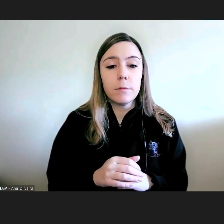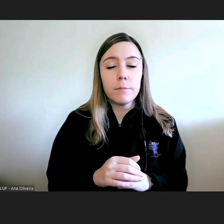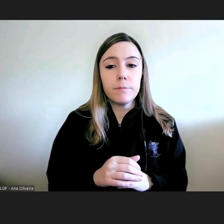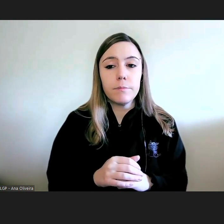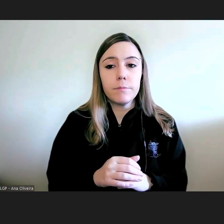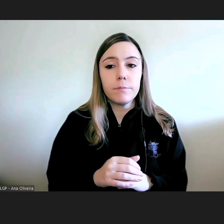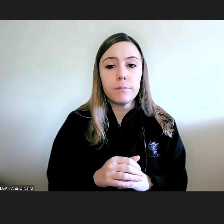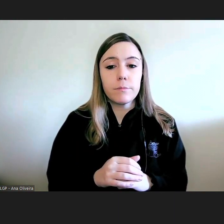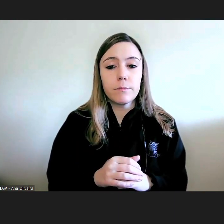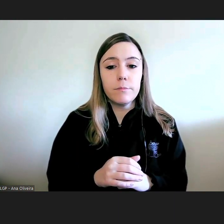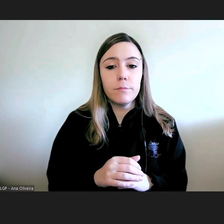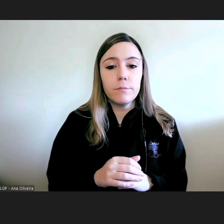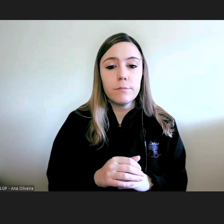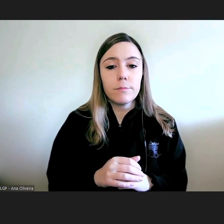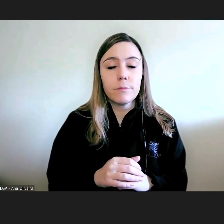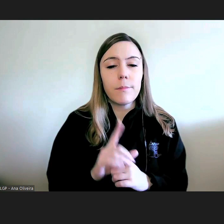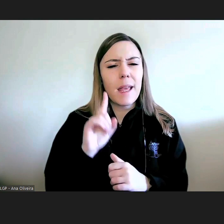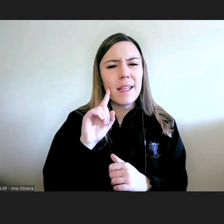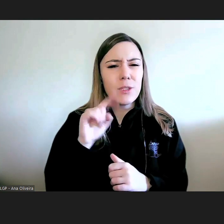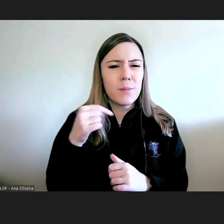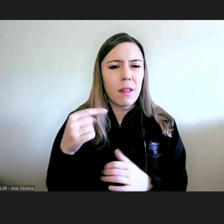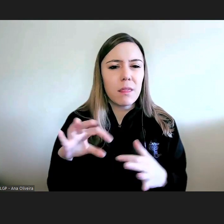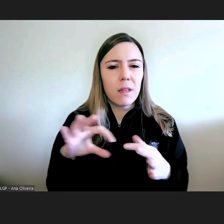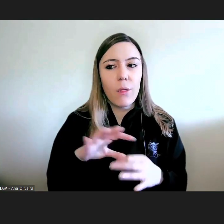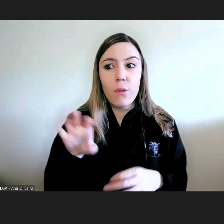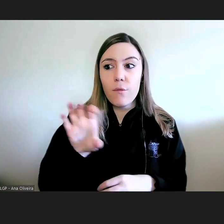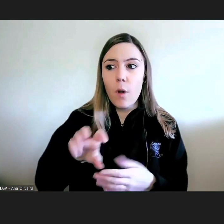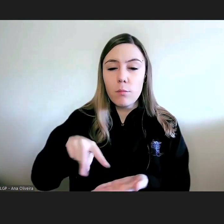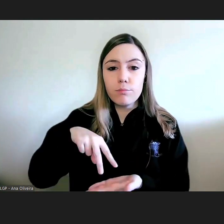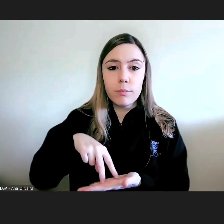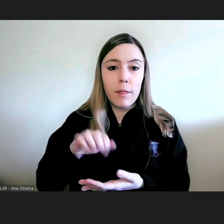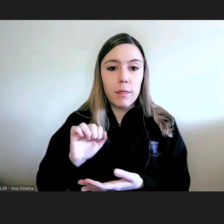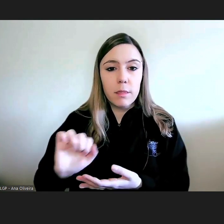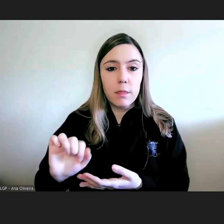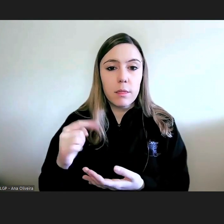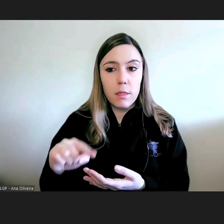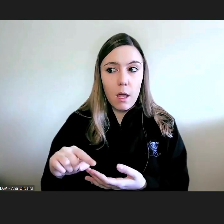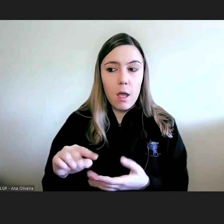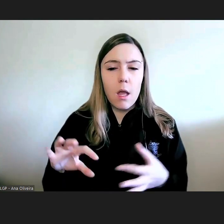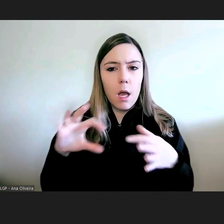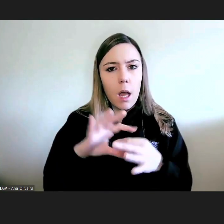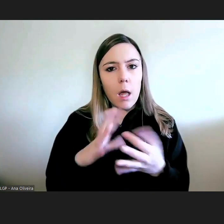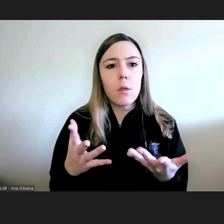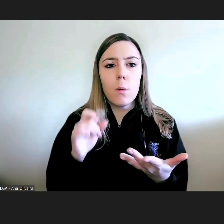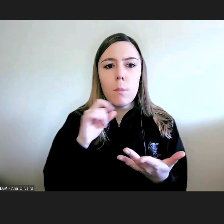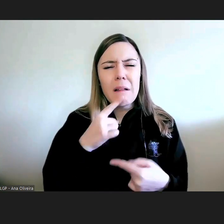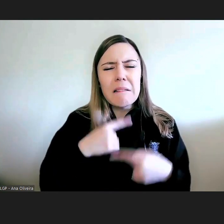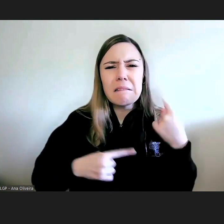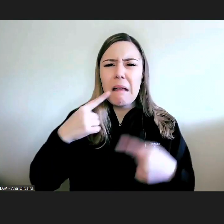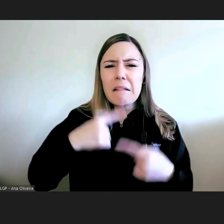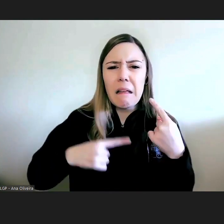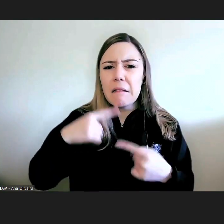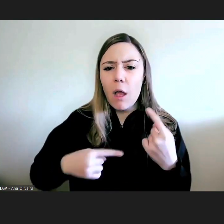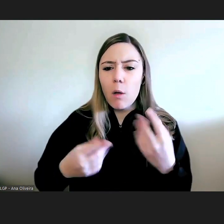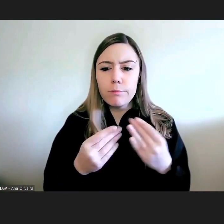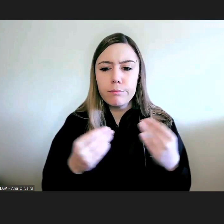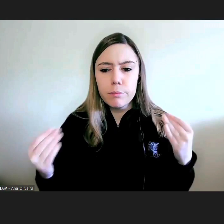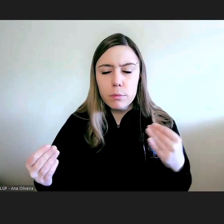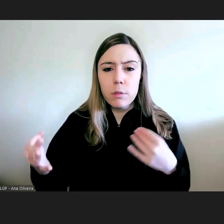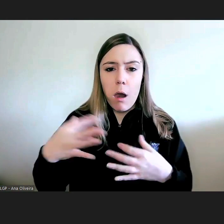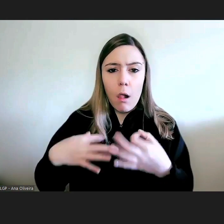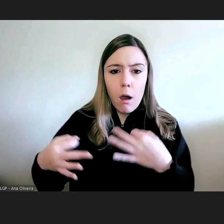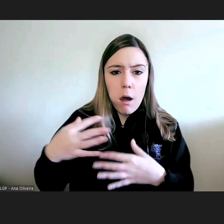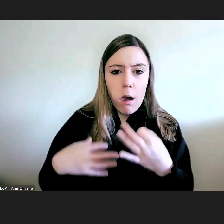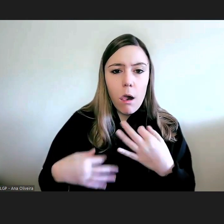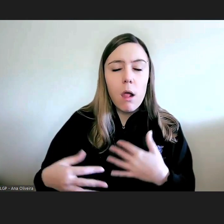a especial posição em que se encontra o provedor de justiça de receber muitas muitas queixas queixas anónimas